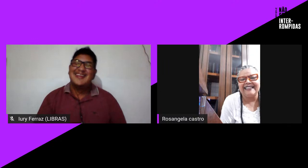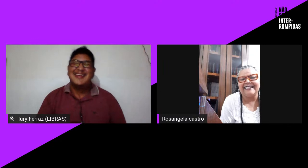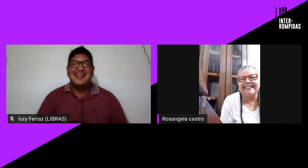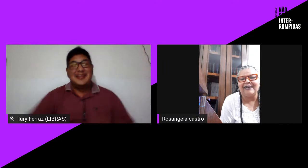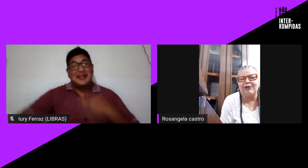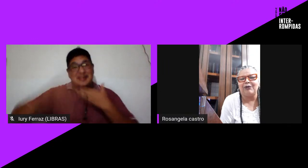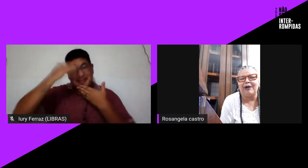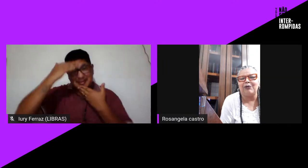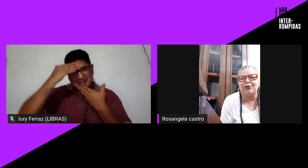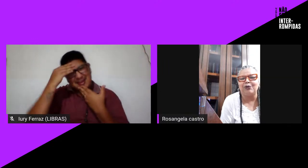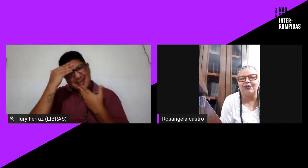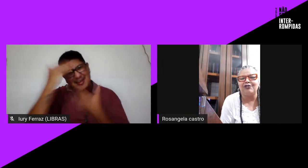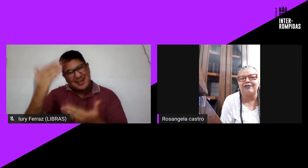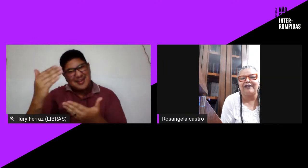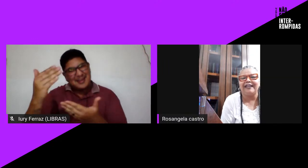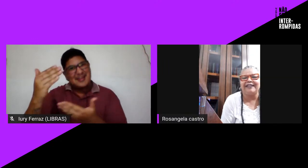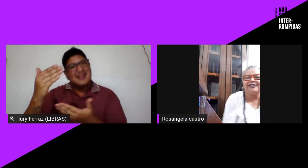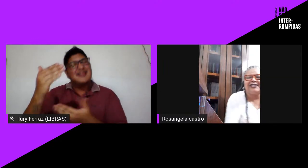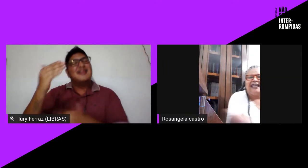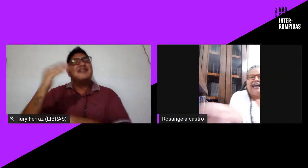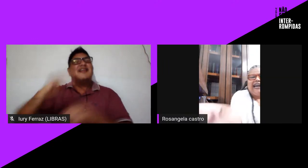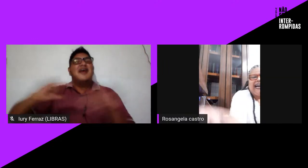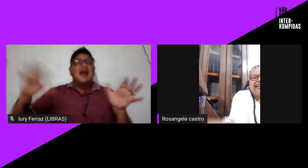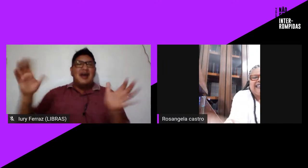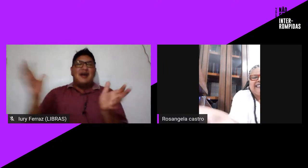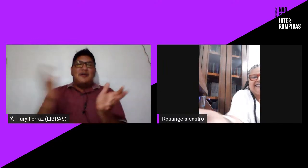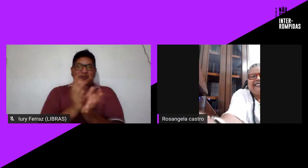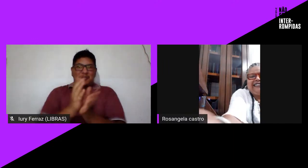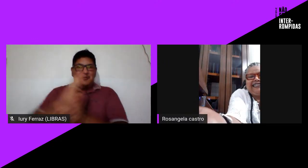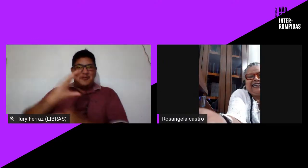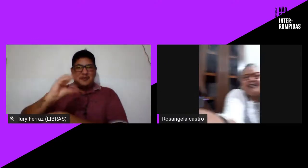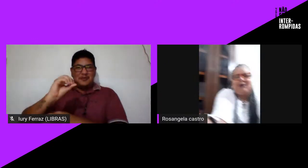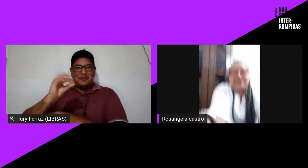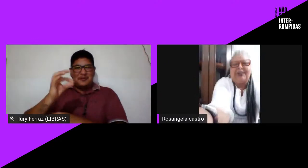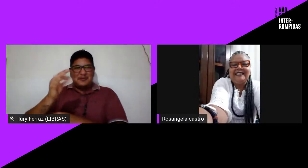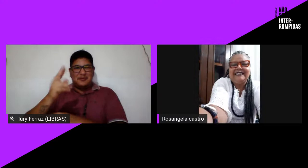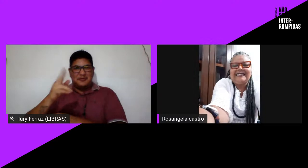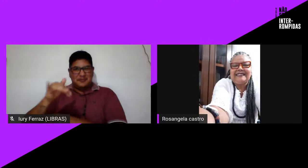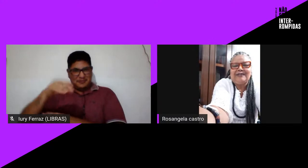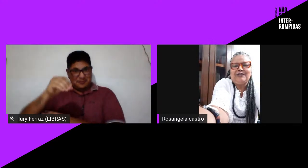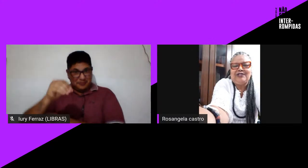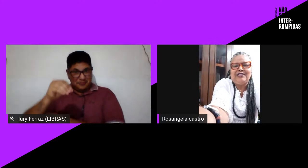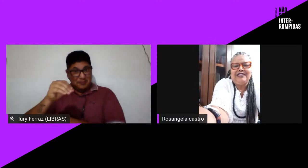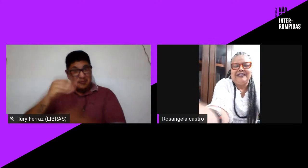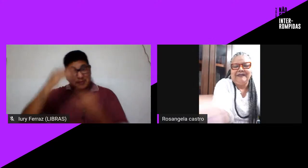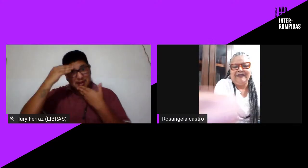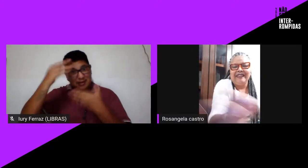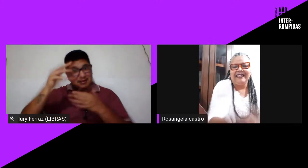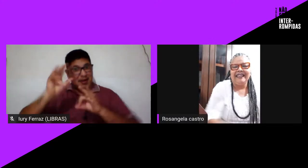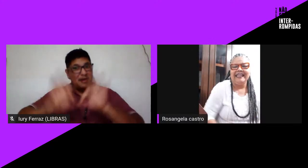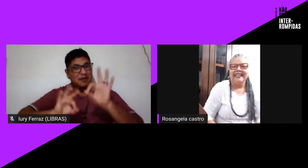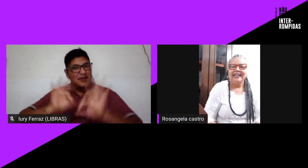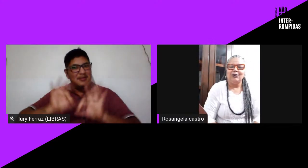agradecer ao Coturno de Vênus, agradecer a toda a organização do